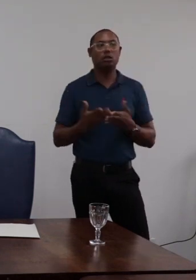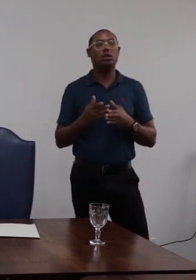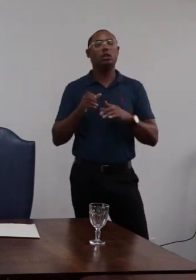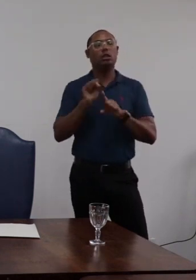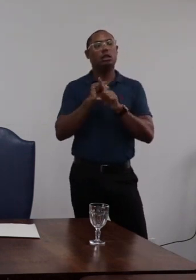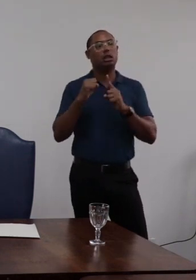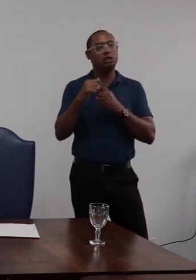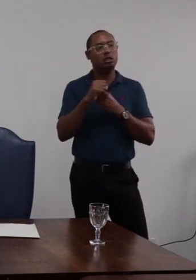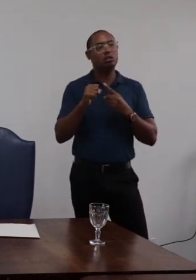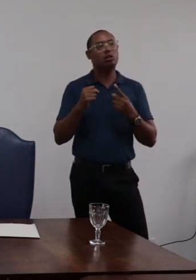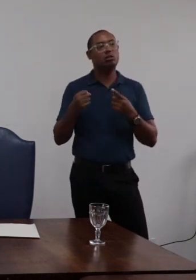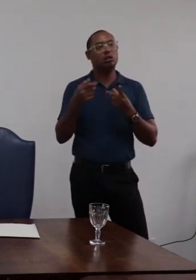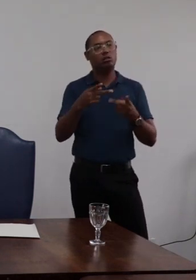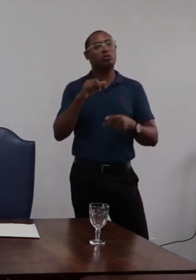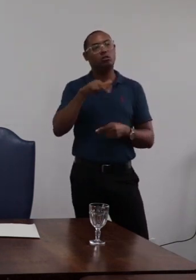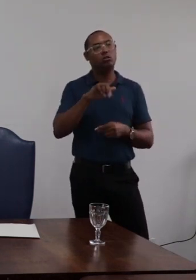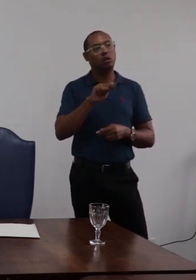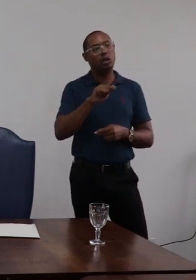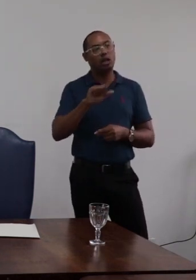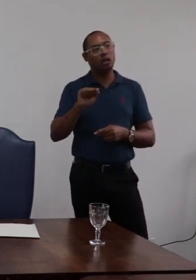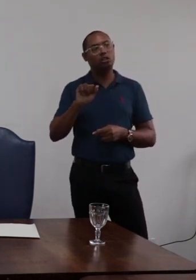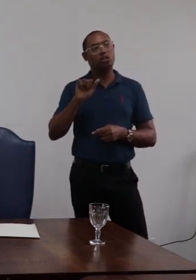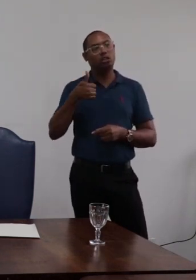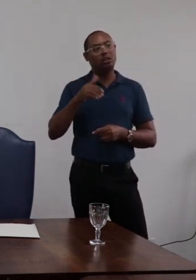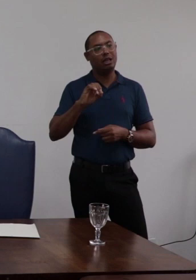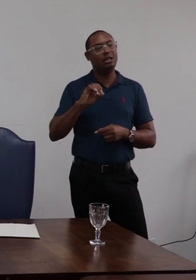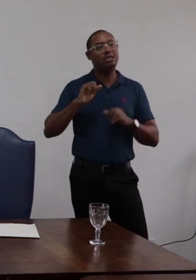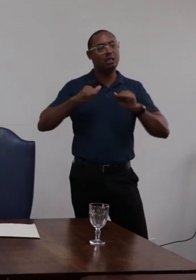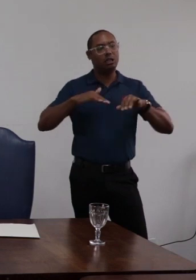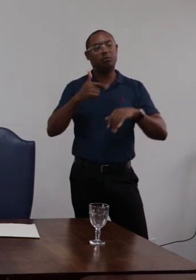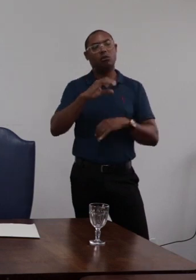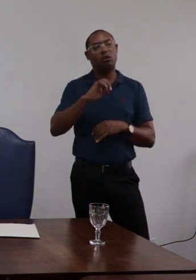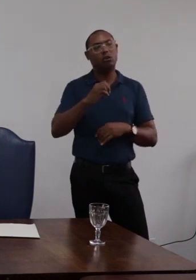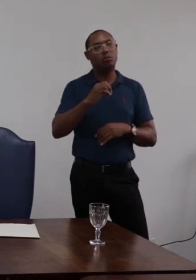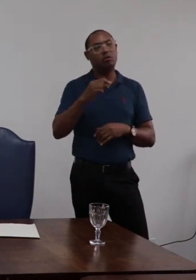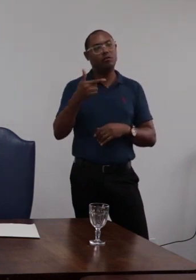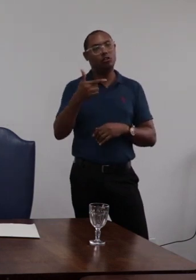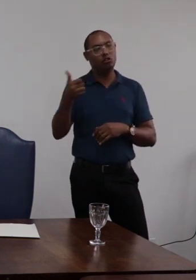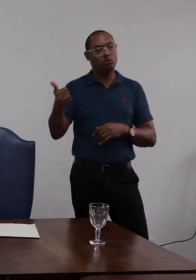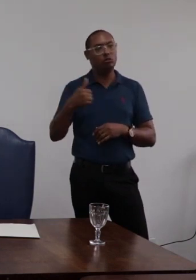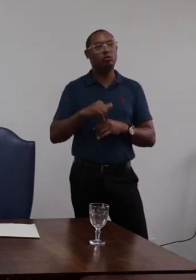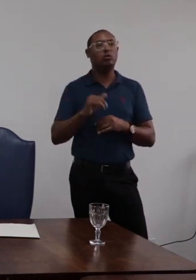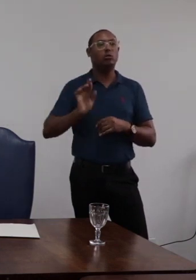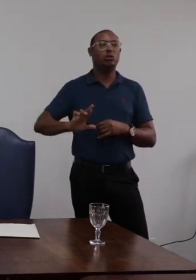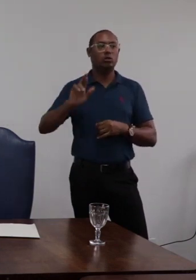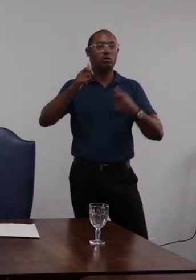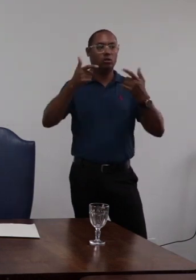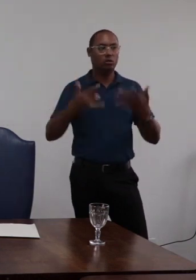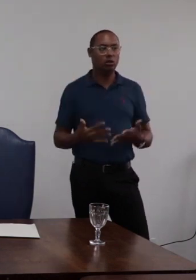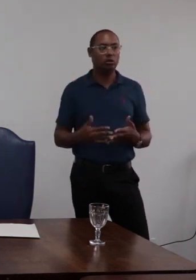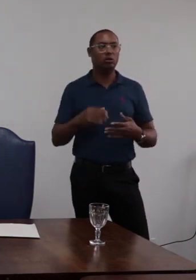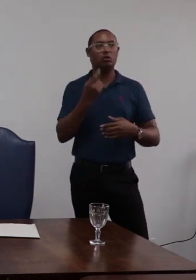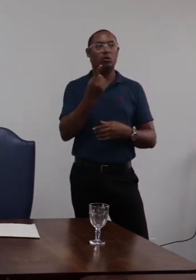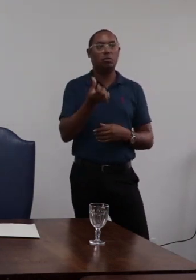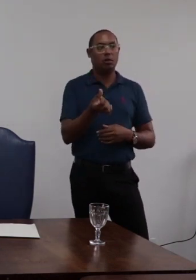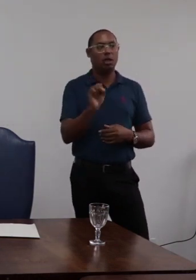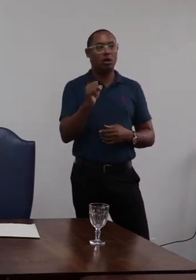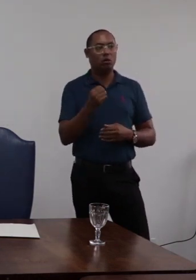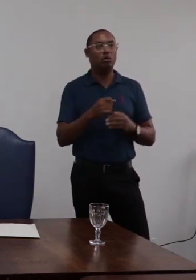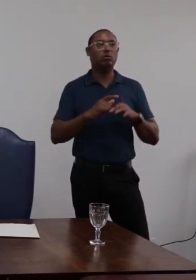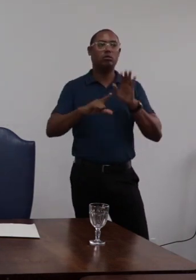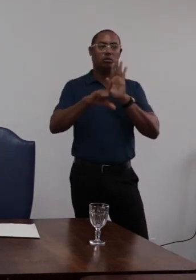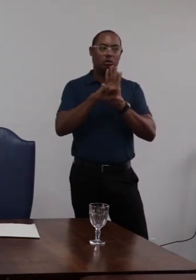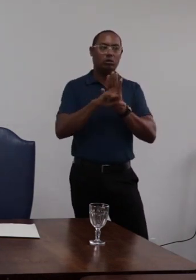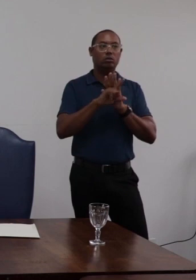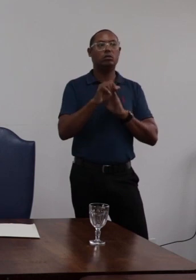assistente social do lugar no dia 10 de setembro de 2021 o magnífico reitor citou ainda o artigo 168 da mesma lei